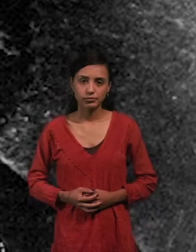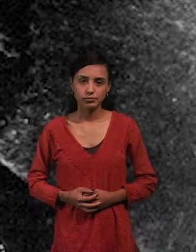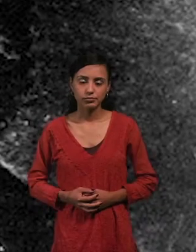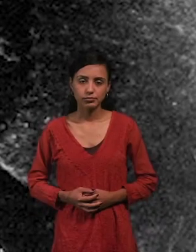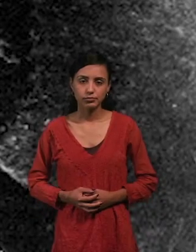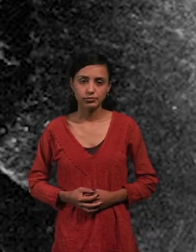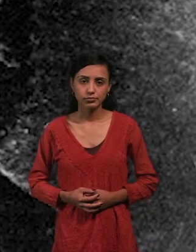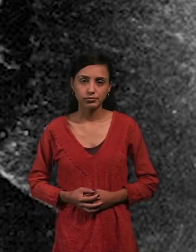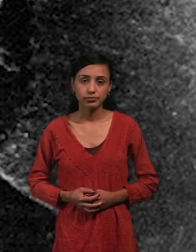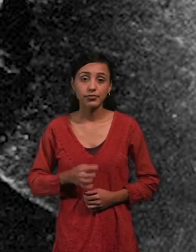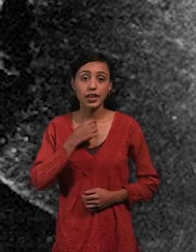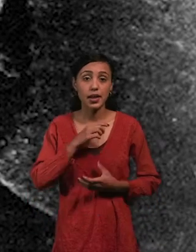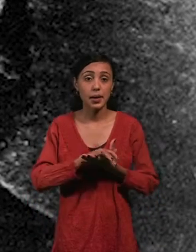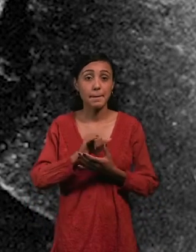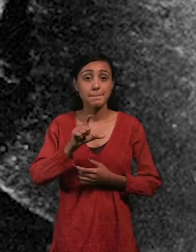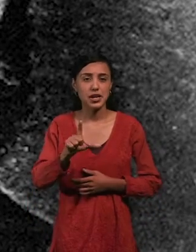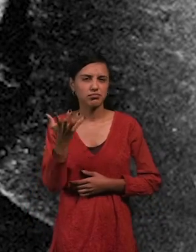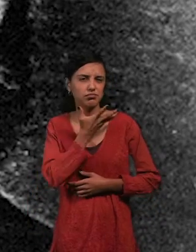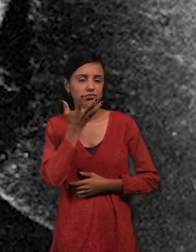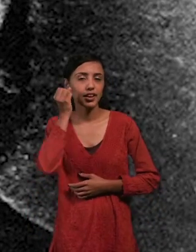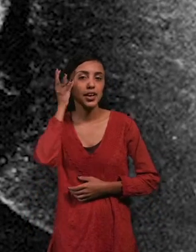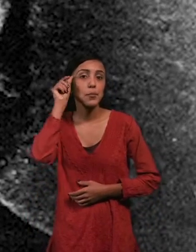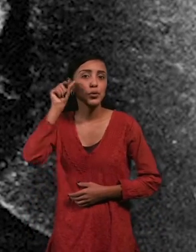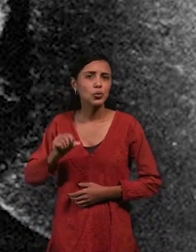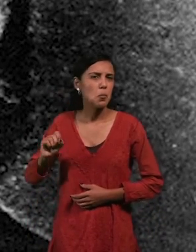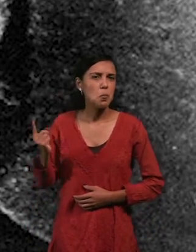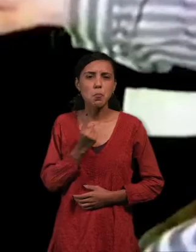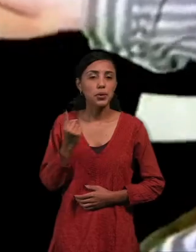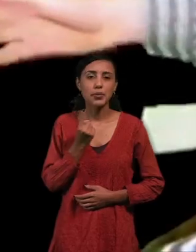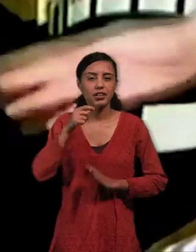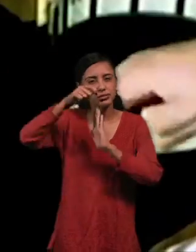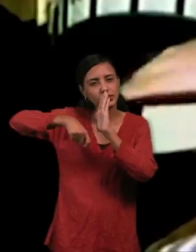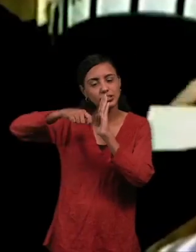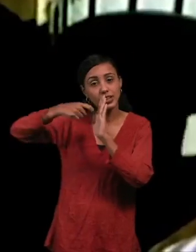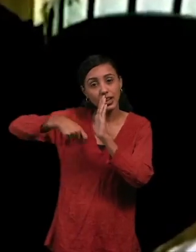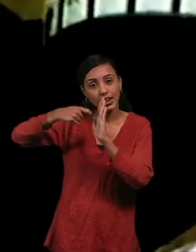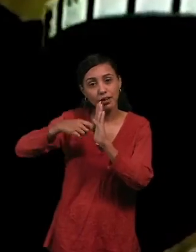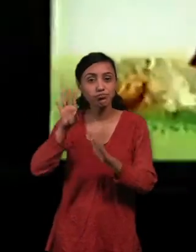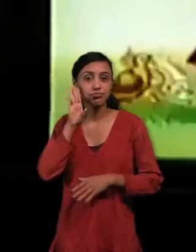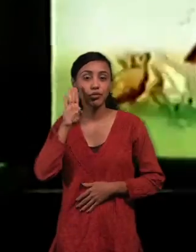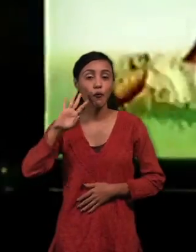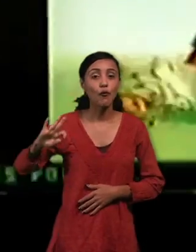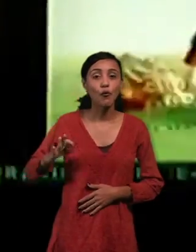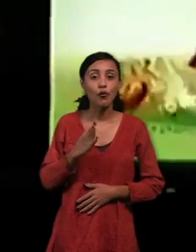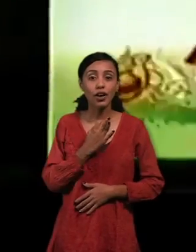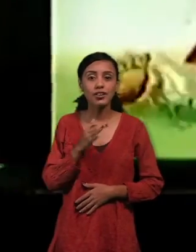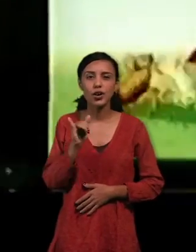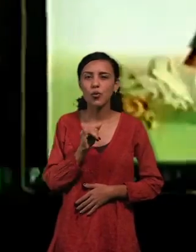Emile Renault fue un inventor y pionero del cine de animación francés. Patentó un juguete óptico que